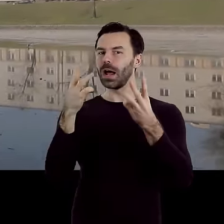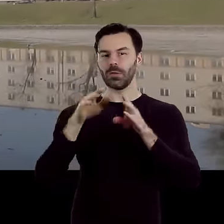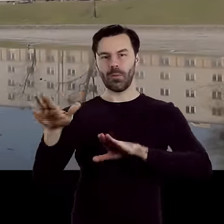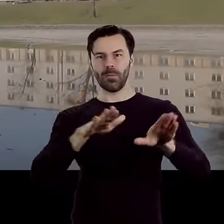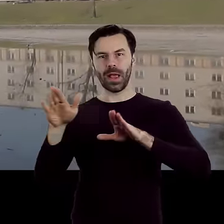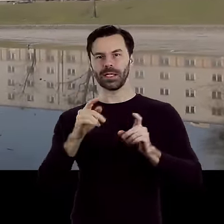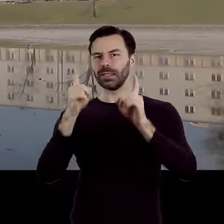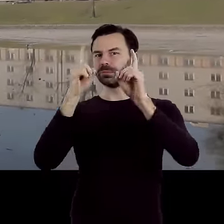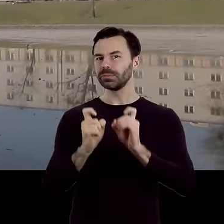Łodzi.